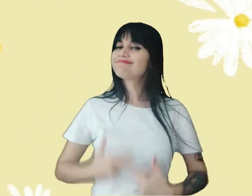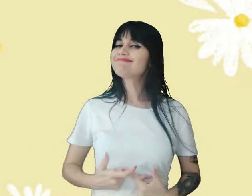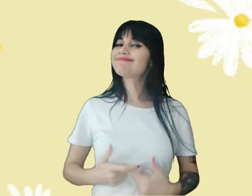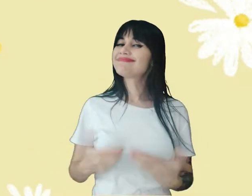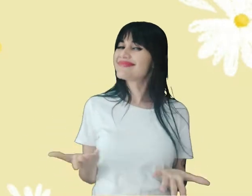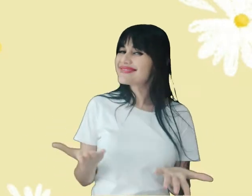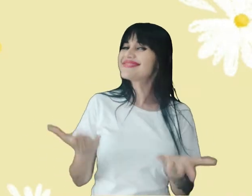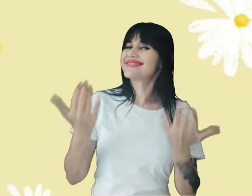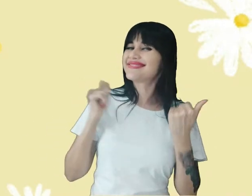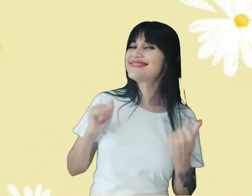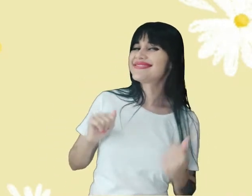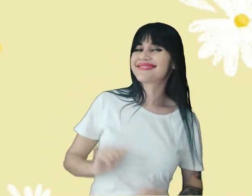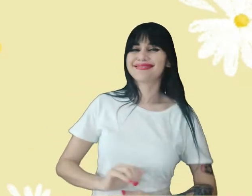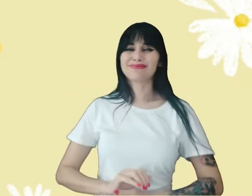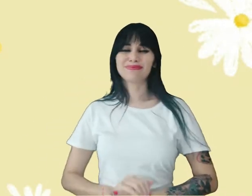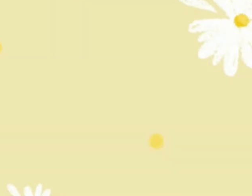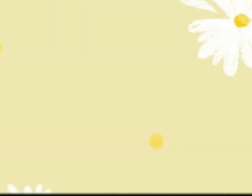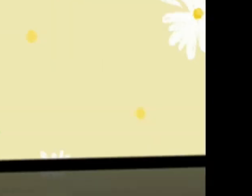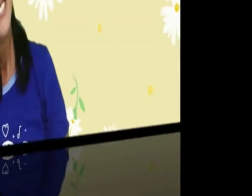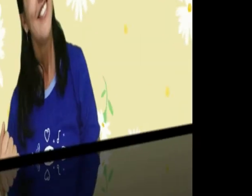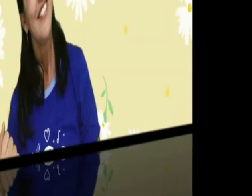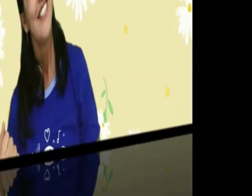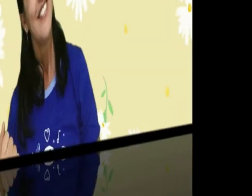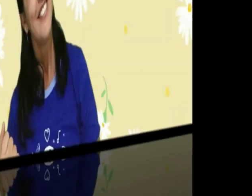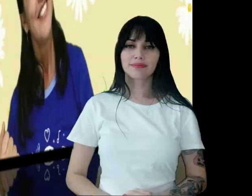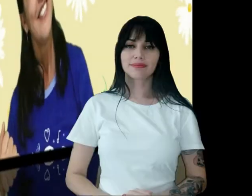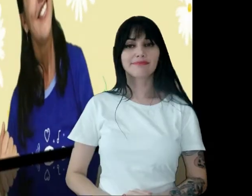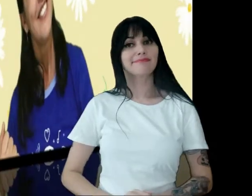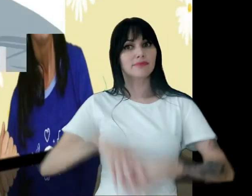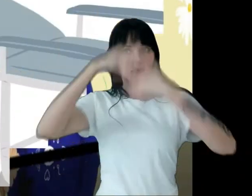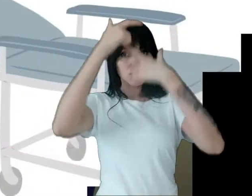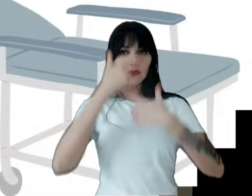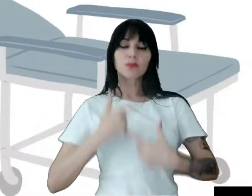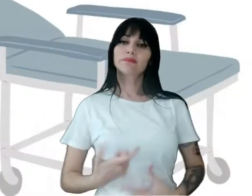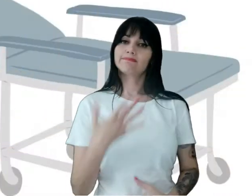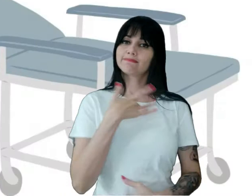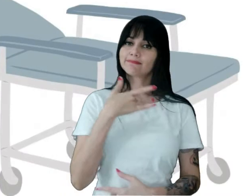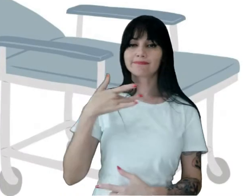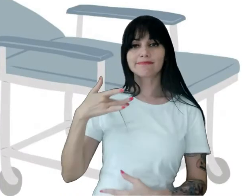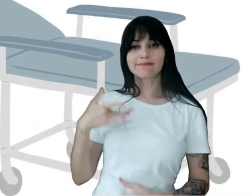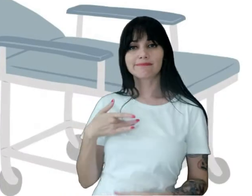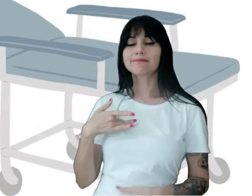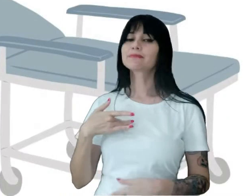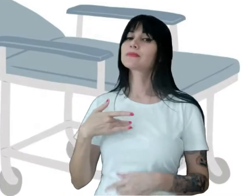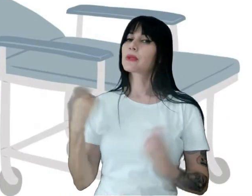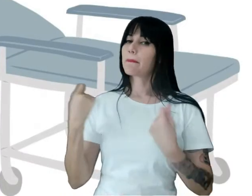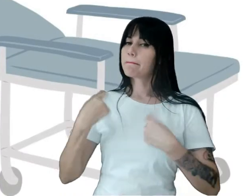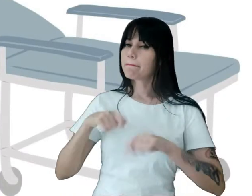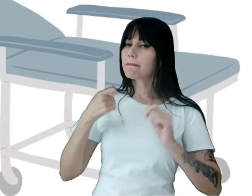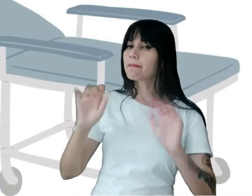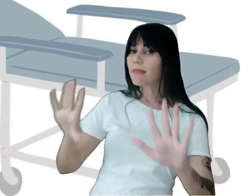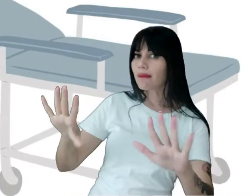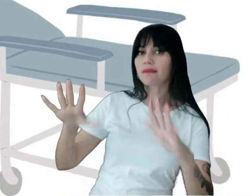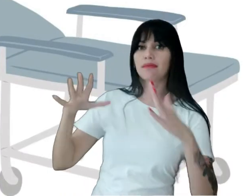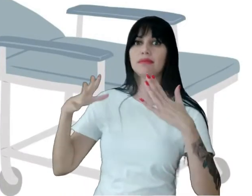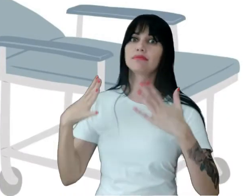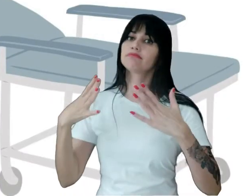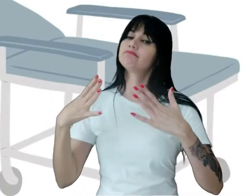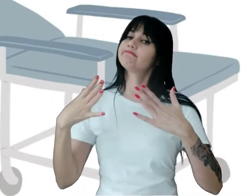Vamos lá Vamos lá Um corpo saudável Requer muita atenção E ser